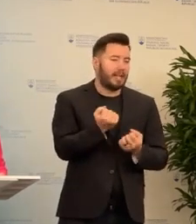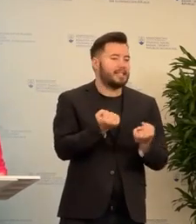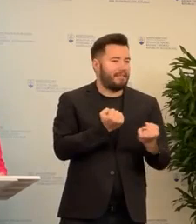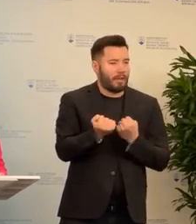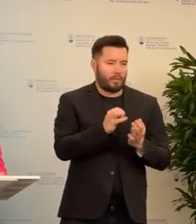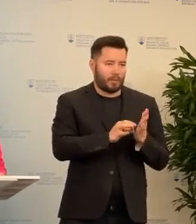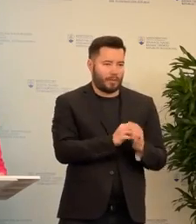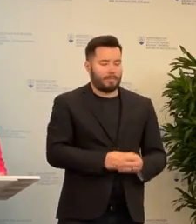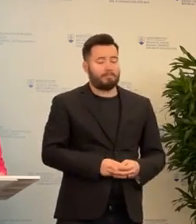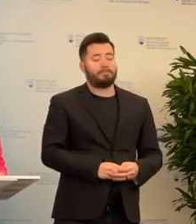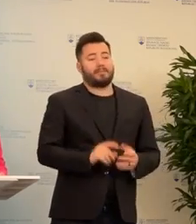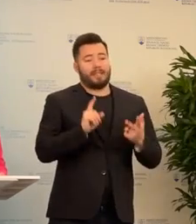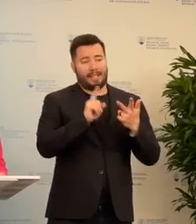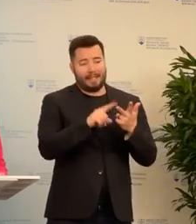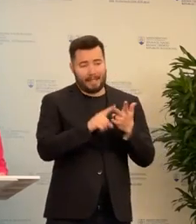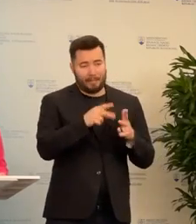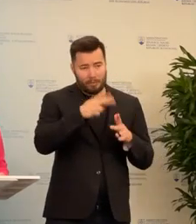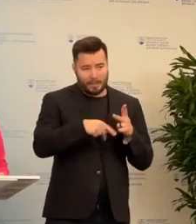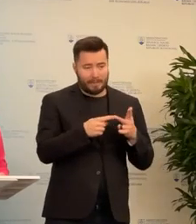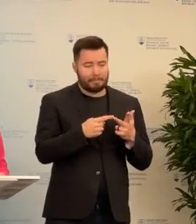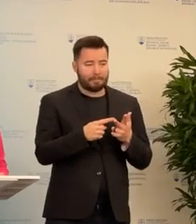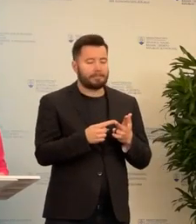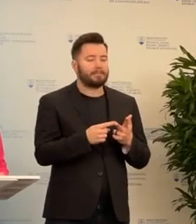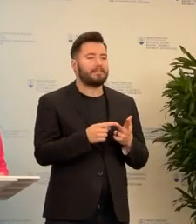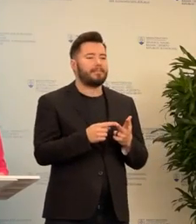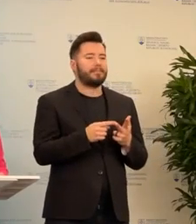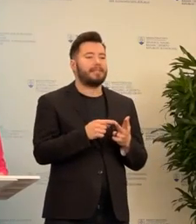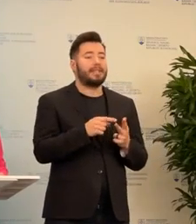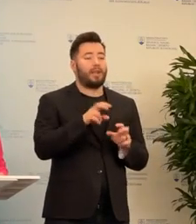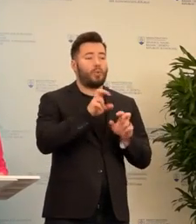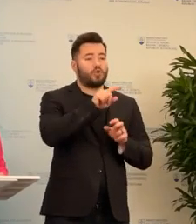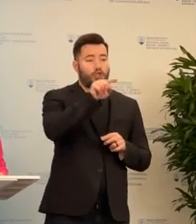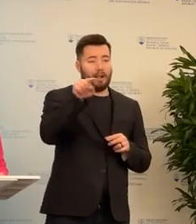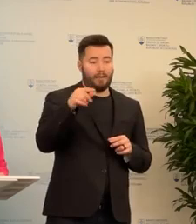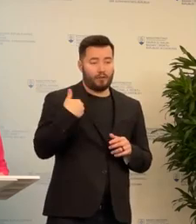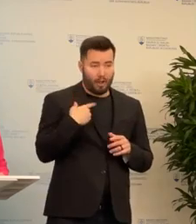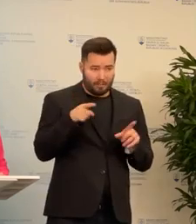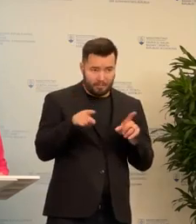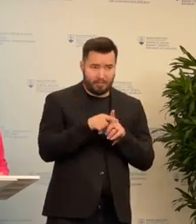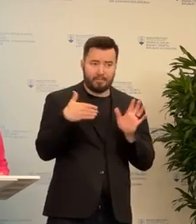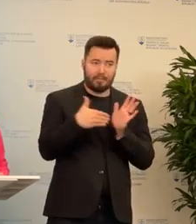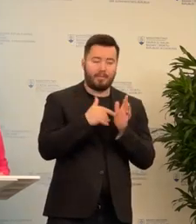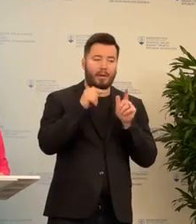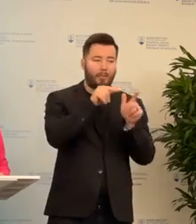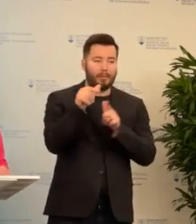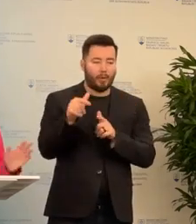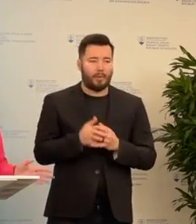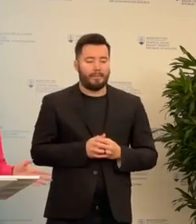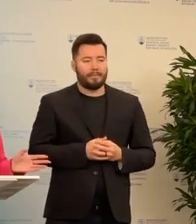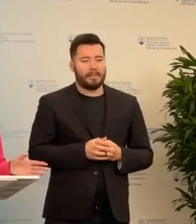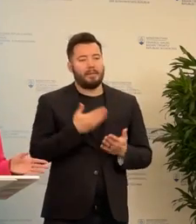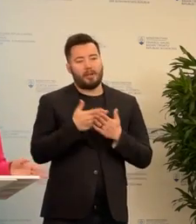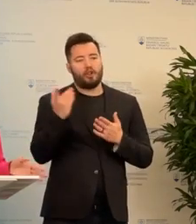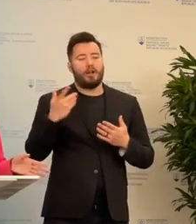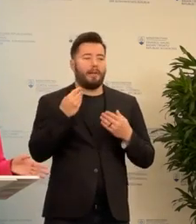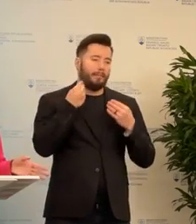v posledných týždňoch dialo, je práca alebo podpora pre učiteľov v našich školách. Pozície teda intervenčných týmov, ale